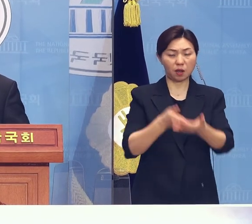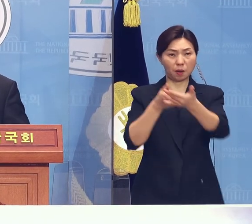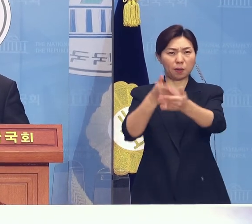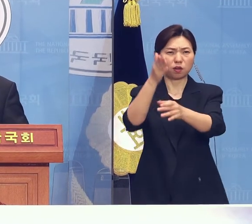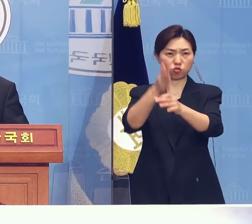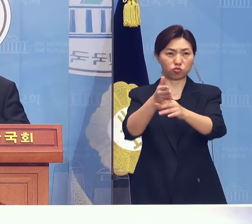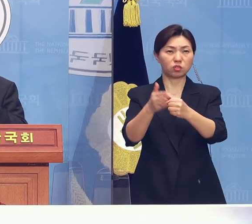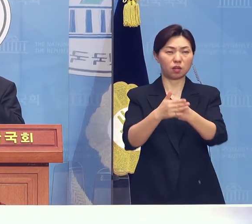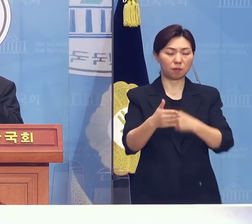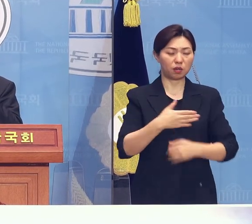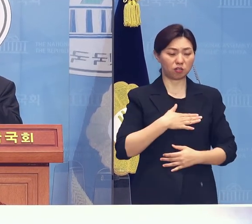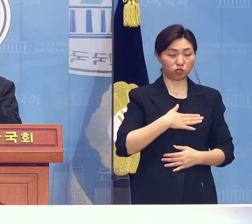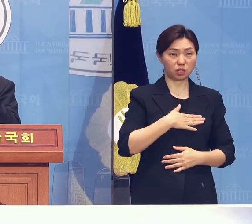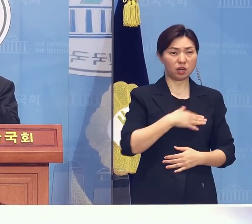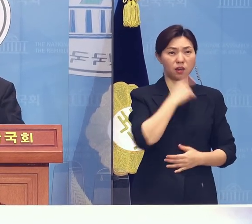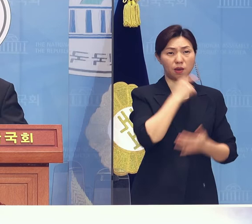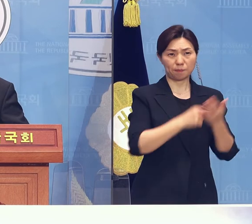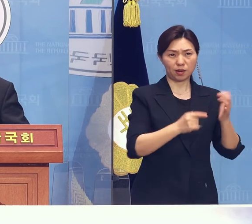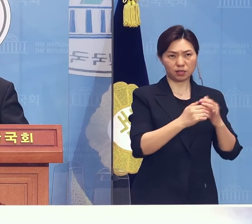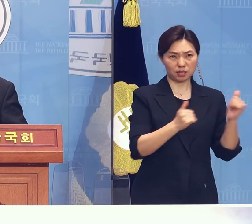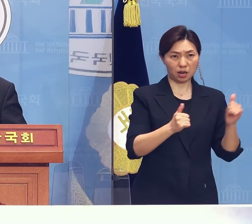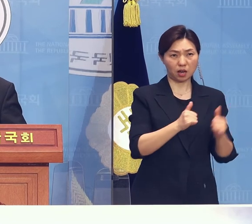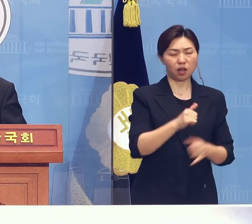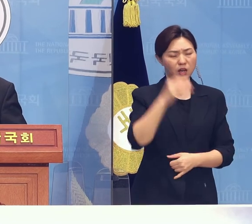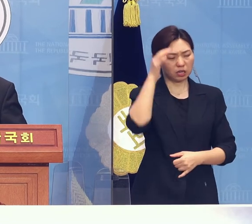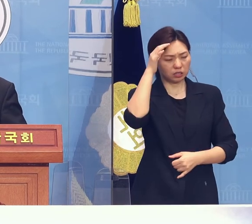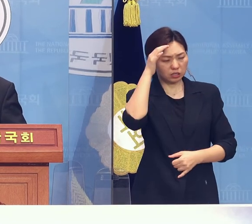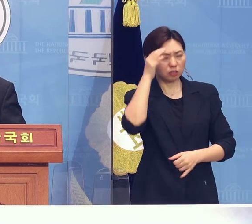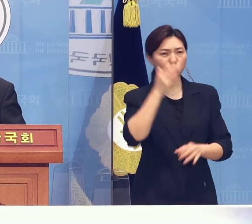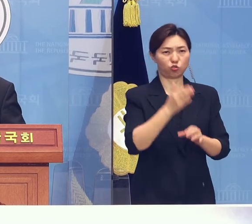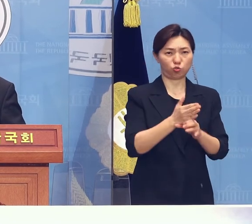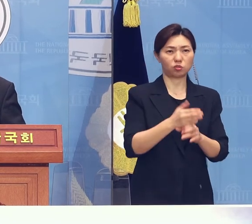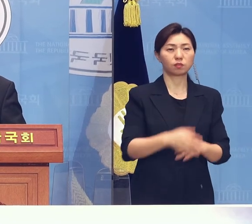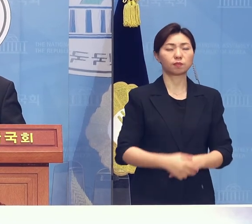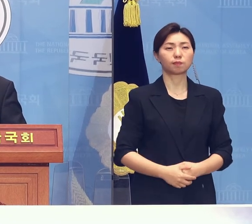큰 기대와 희망을 가지고 있습니다.